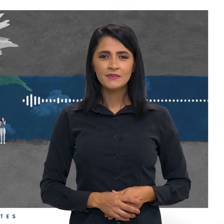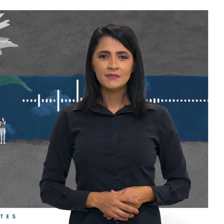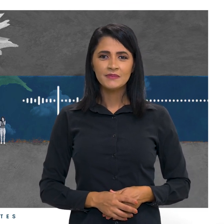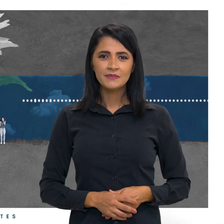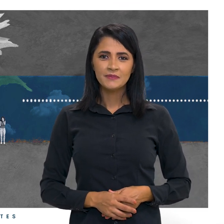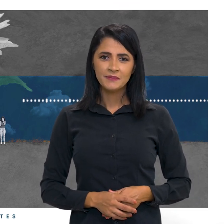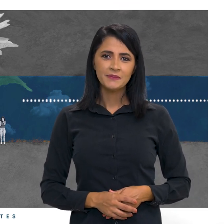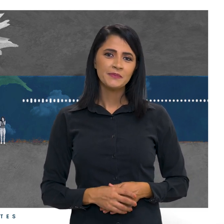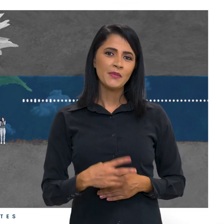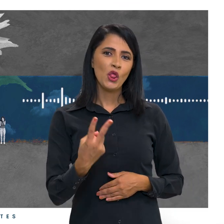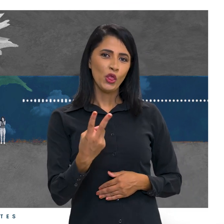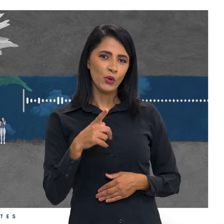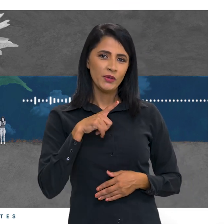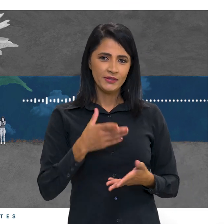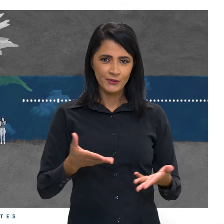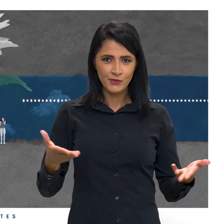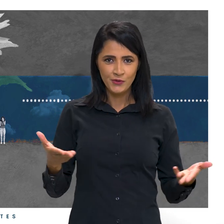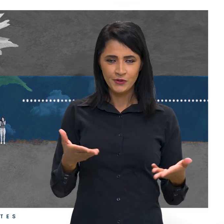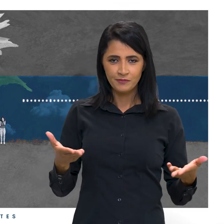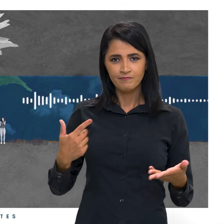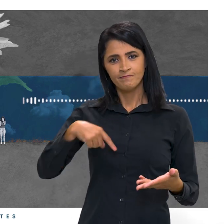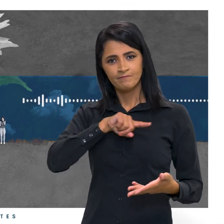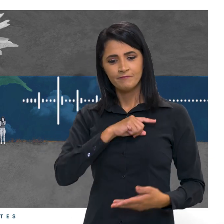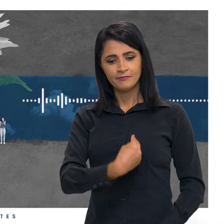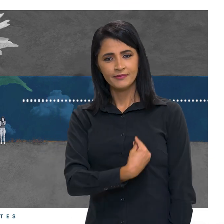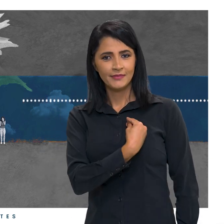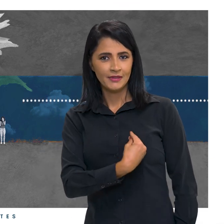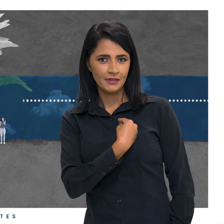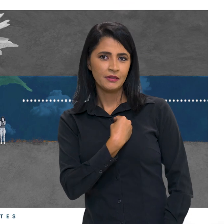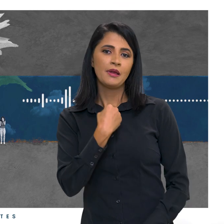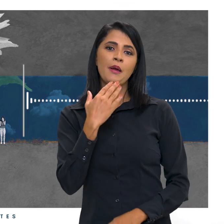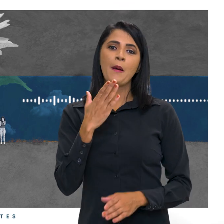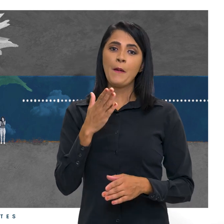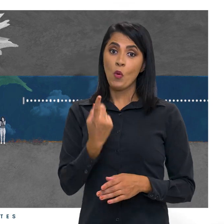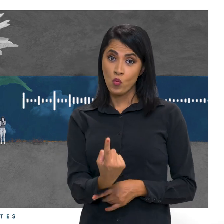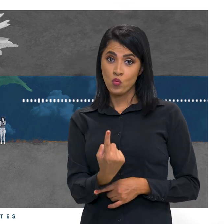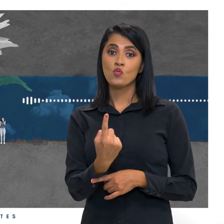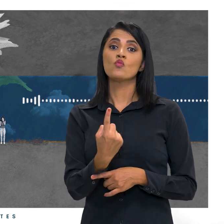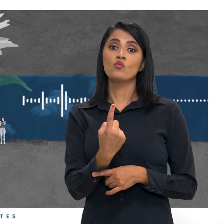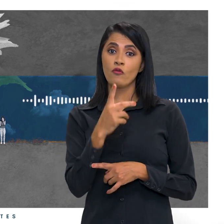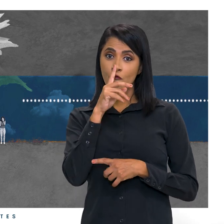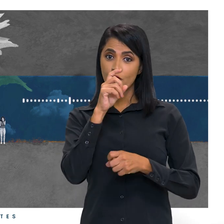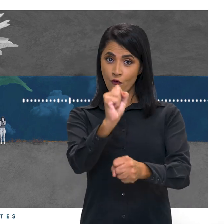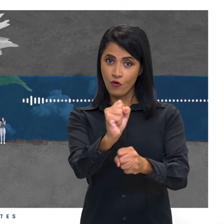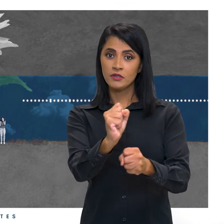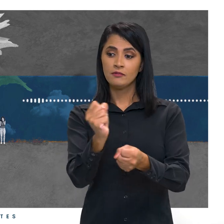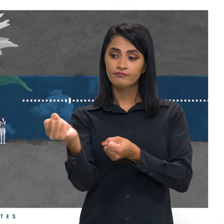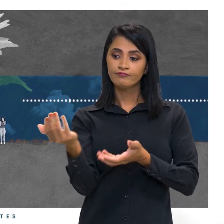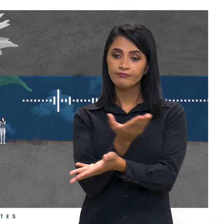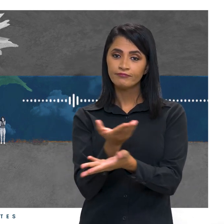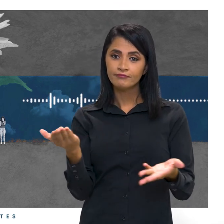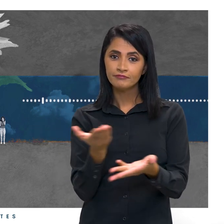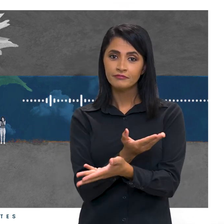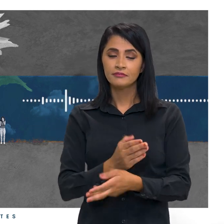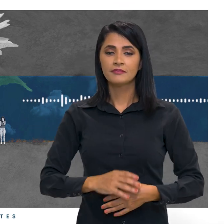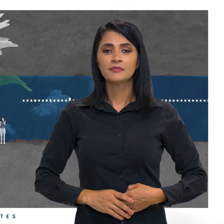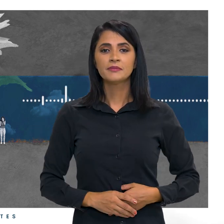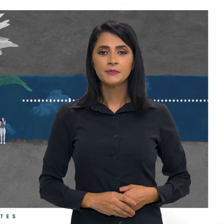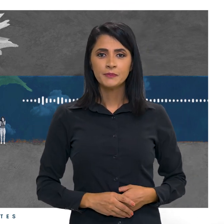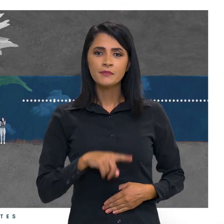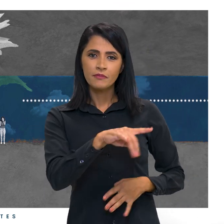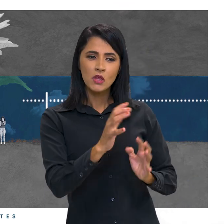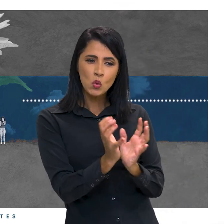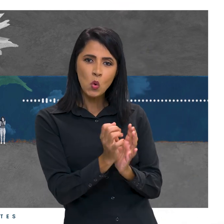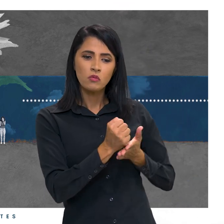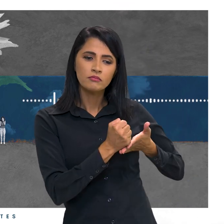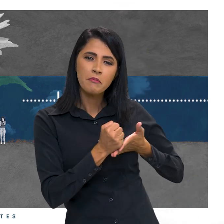Episódio 2. Estamos presentes. Parte 1. Força para compartilhar. Nesses grupos de